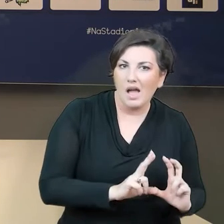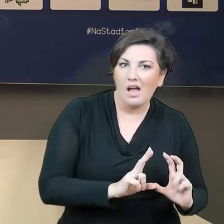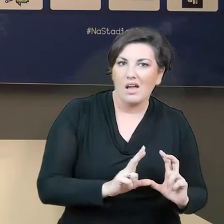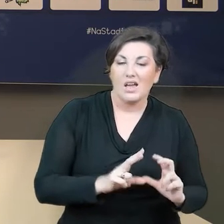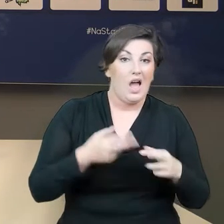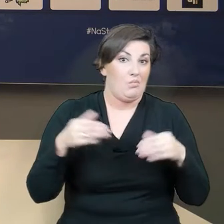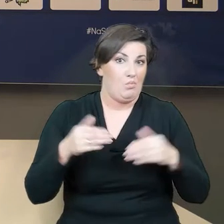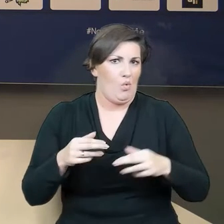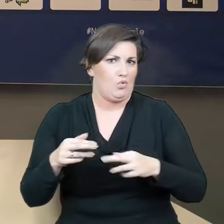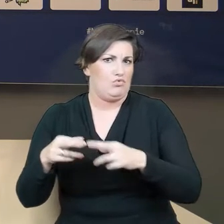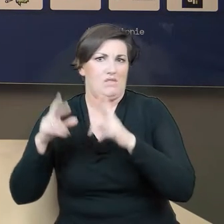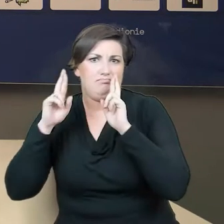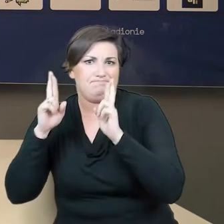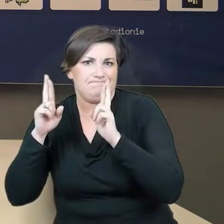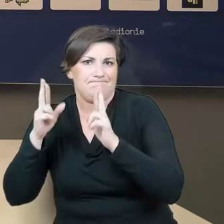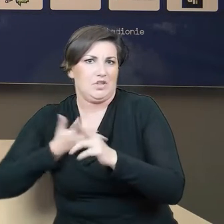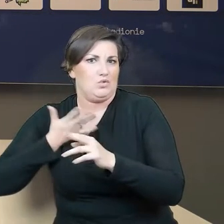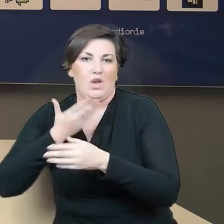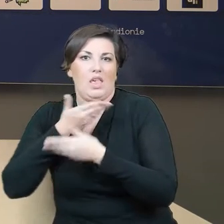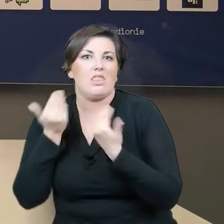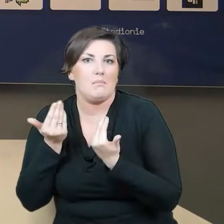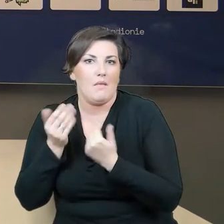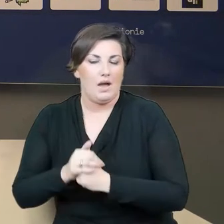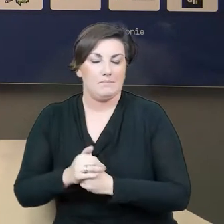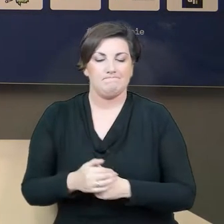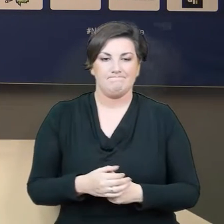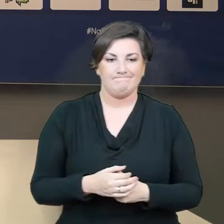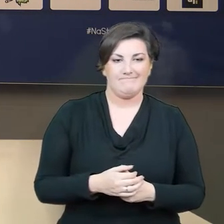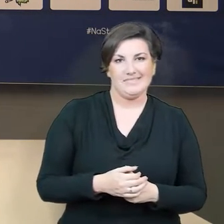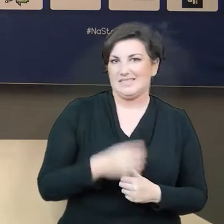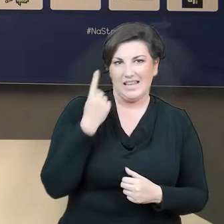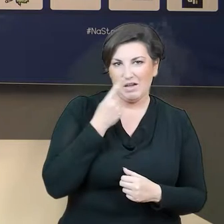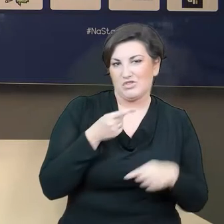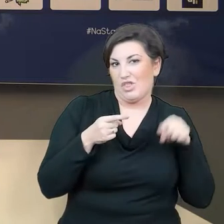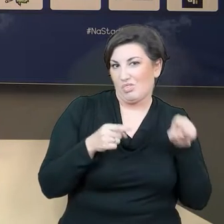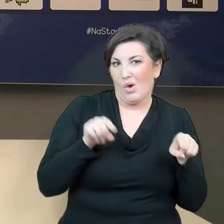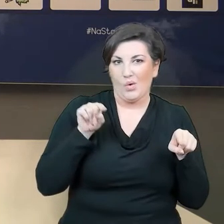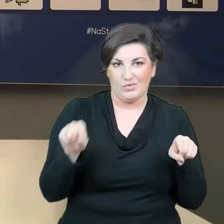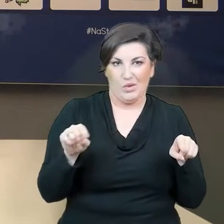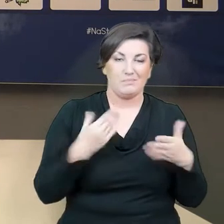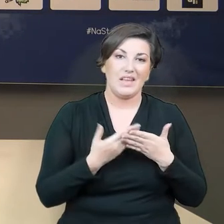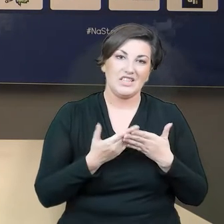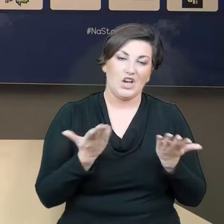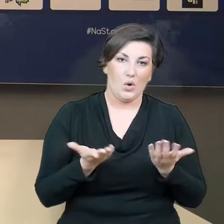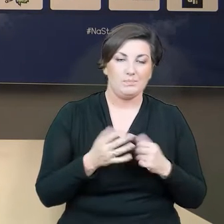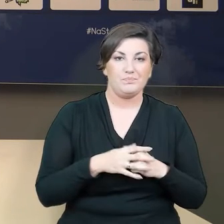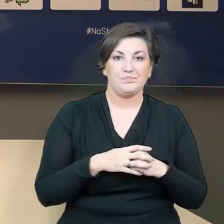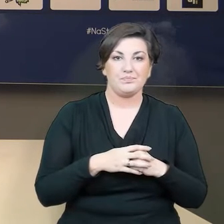umiejętności? Najprościej można powiedzieć, że po części to, to i to, bo w